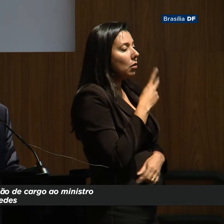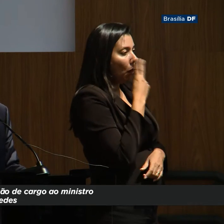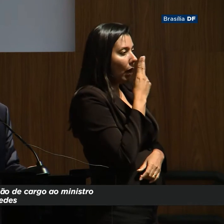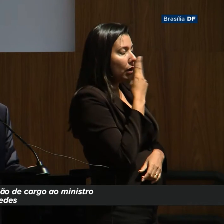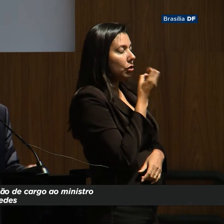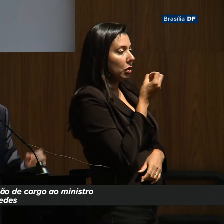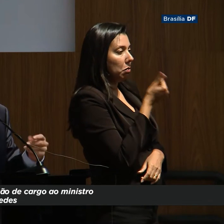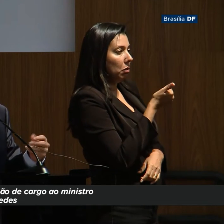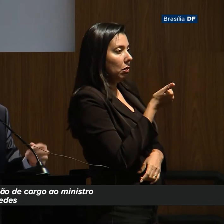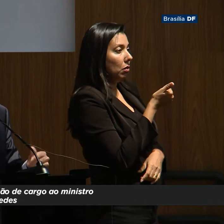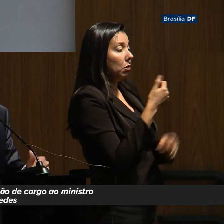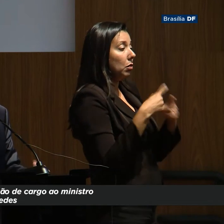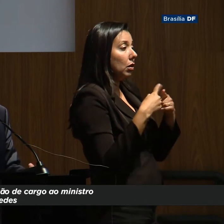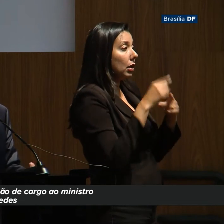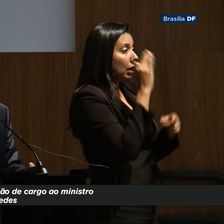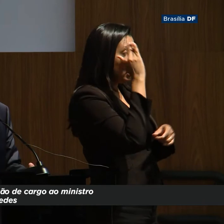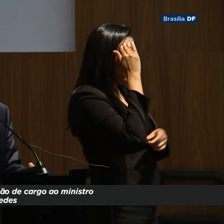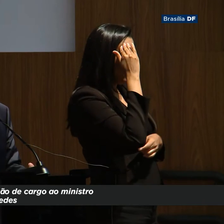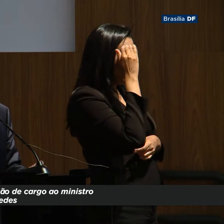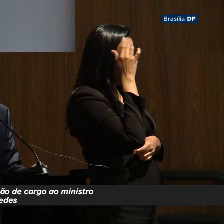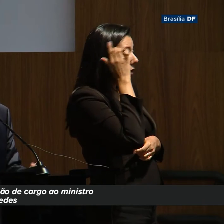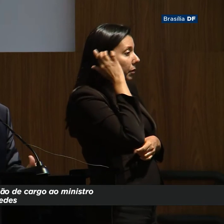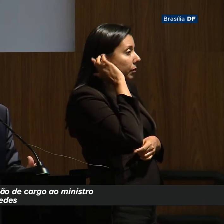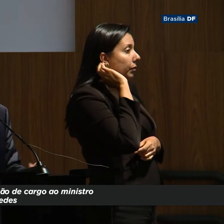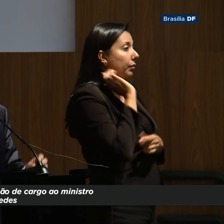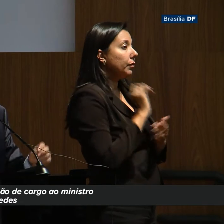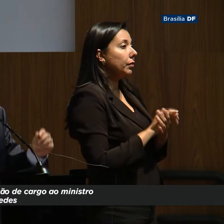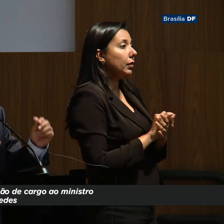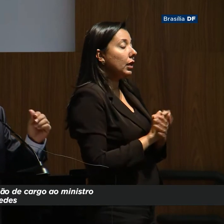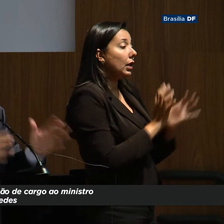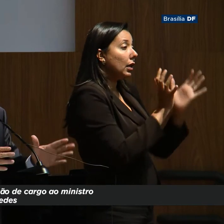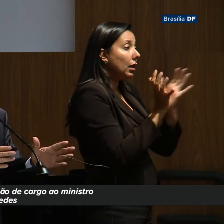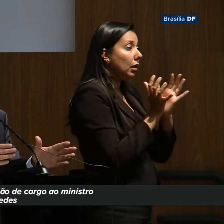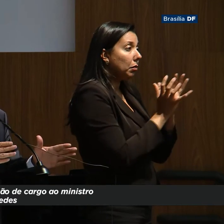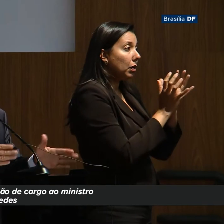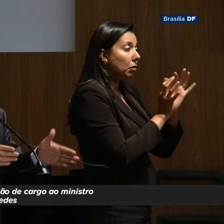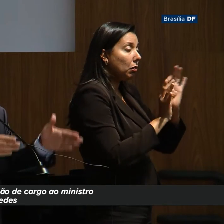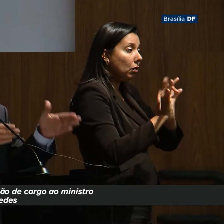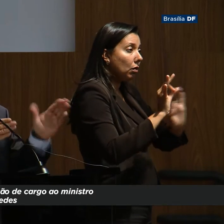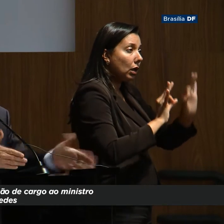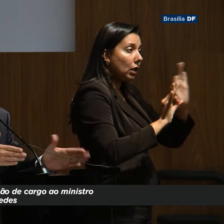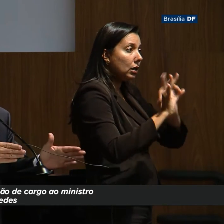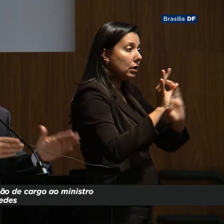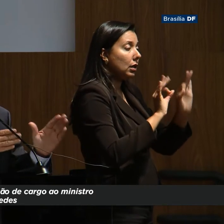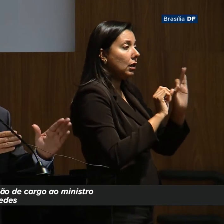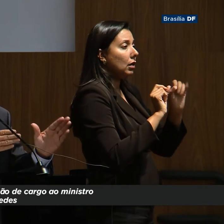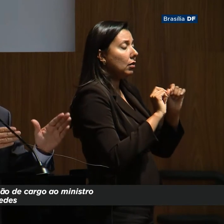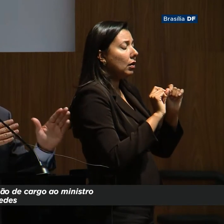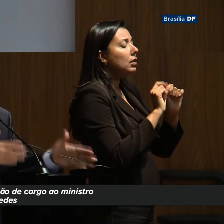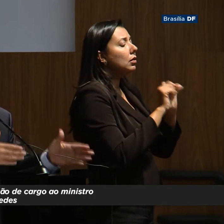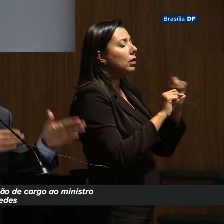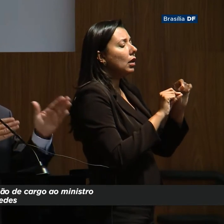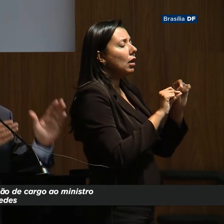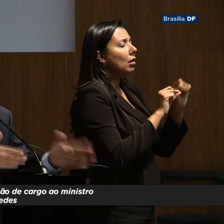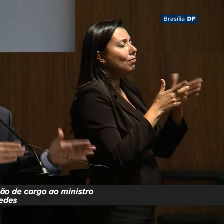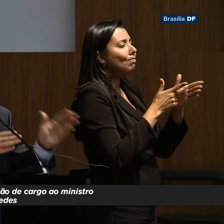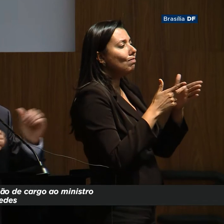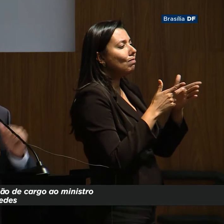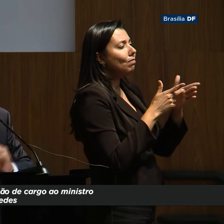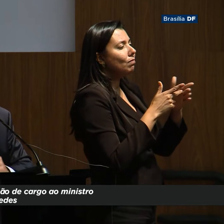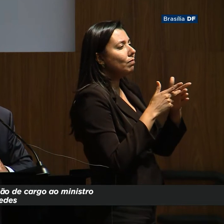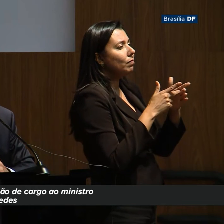investimento na compreensão do fenômeno para entenderem que a equipe foi montada de uma forma a fazer essa, a travar